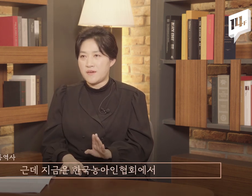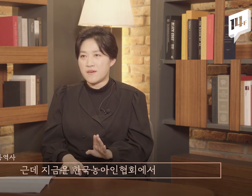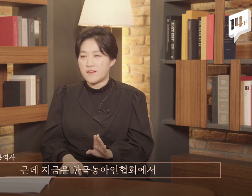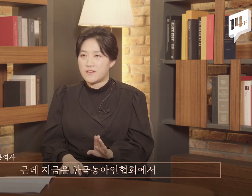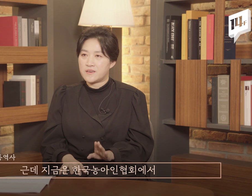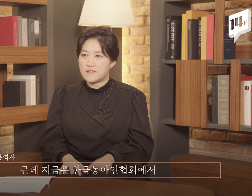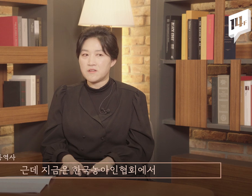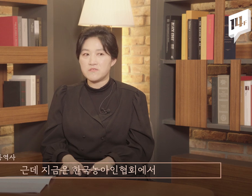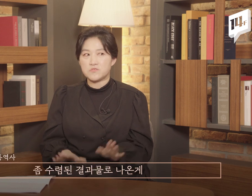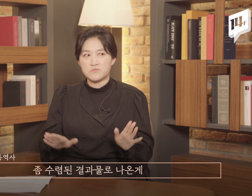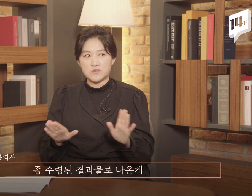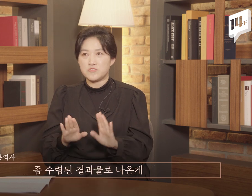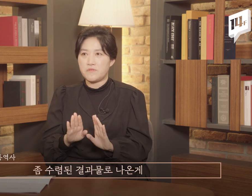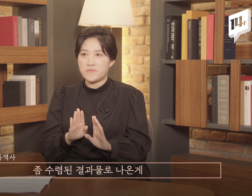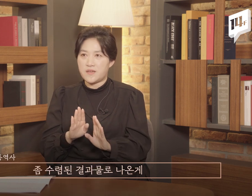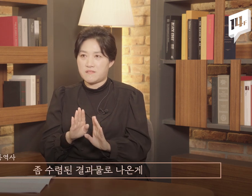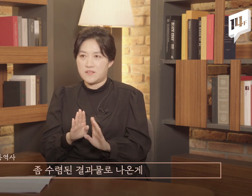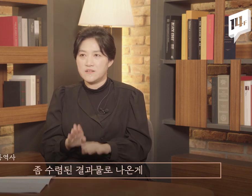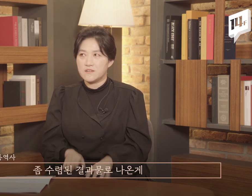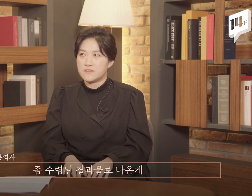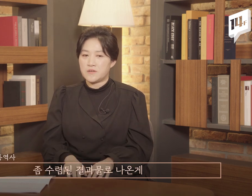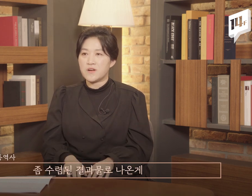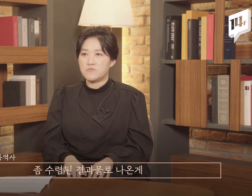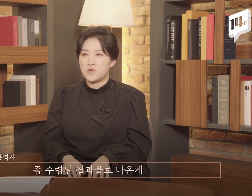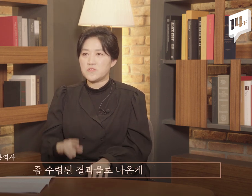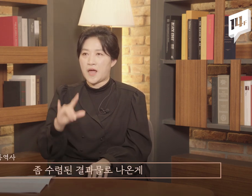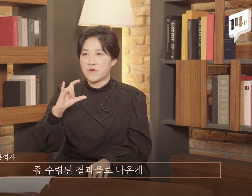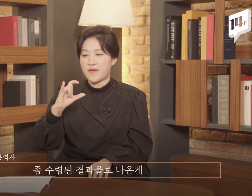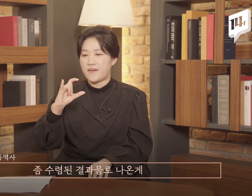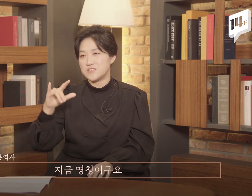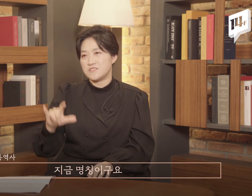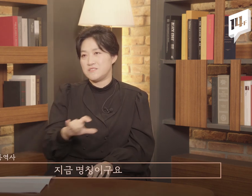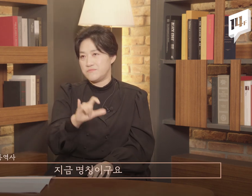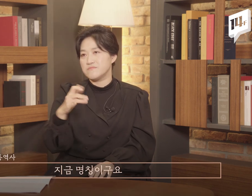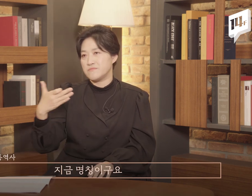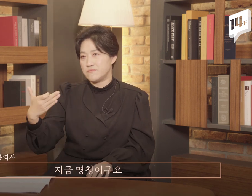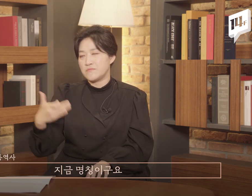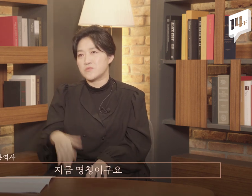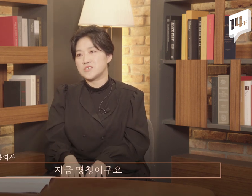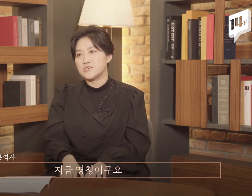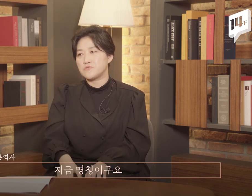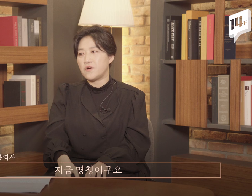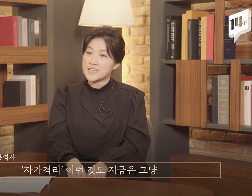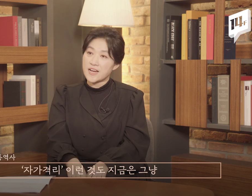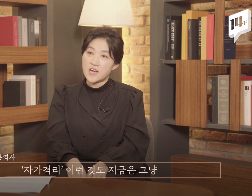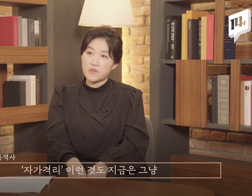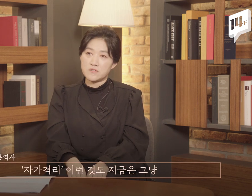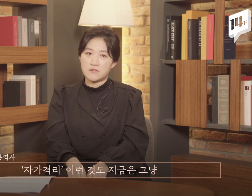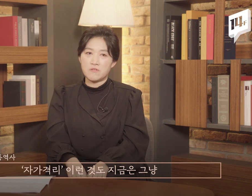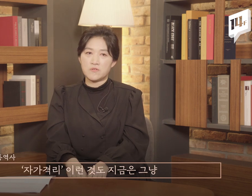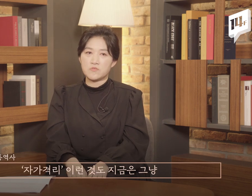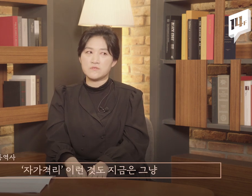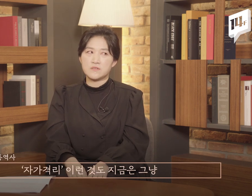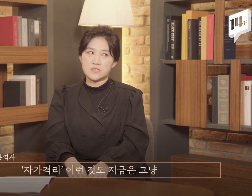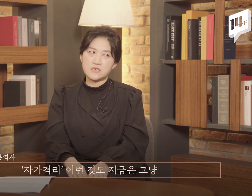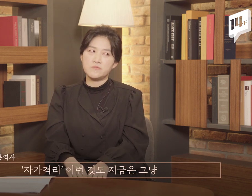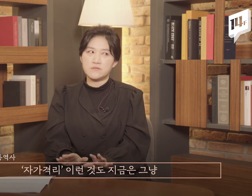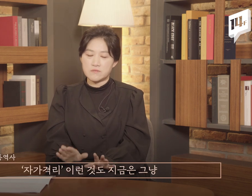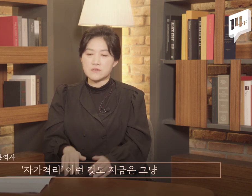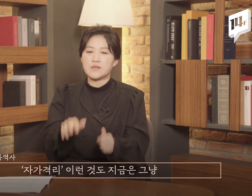한국농화협회에서 수렴된 결과물로 나온 게 지금 명칭이고요. 자가격려 이런 것도 지금은 그냥